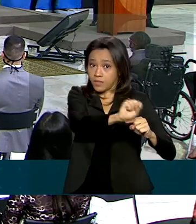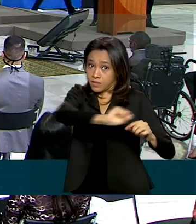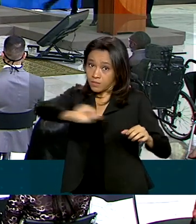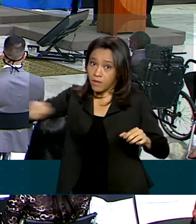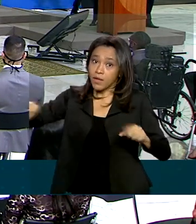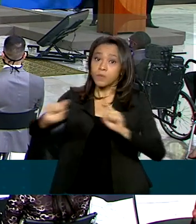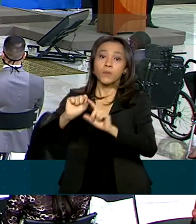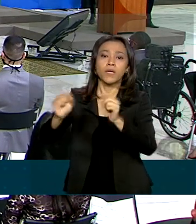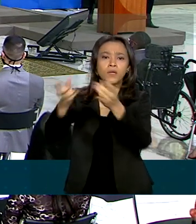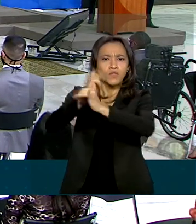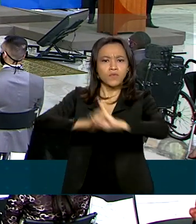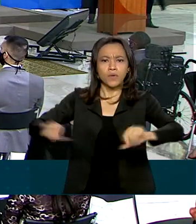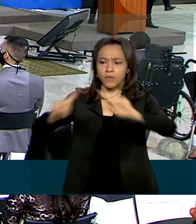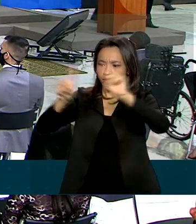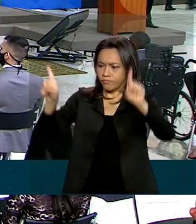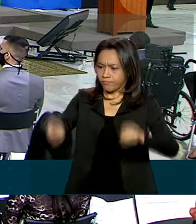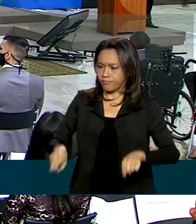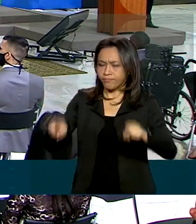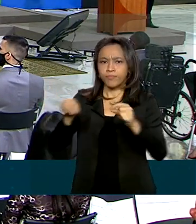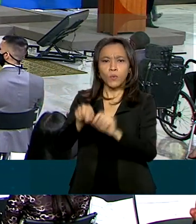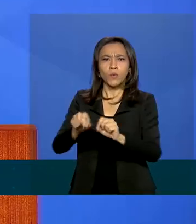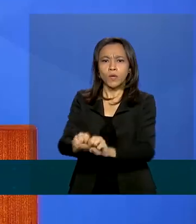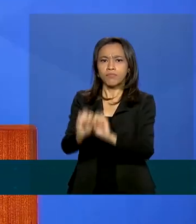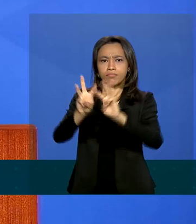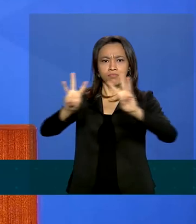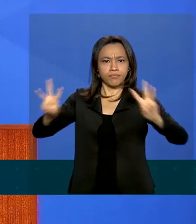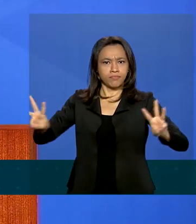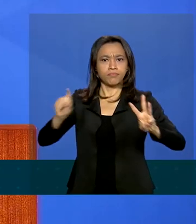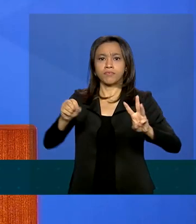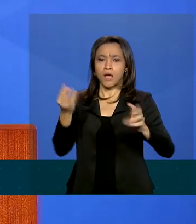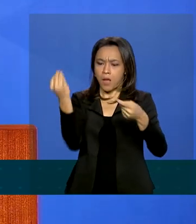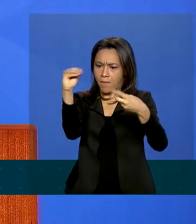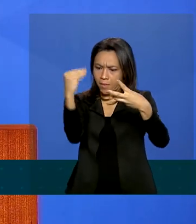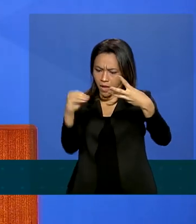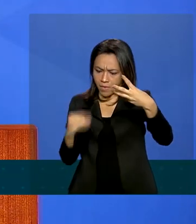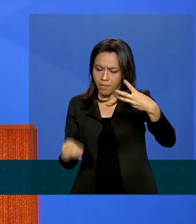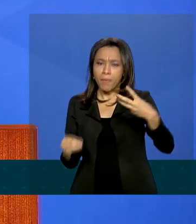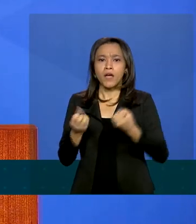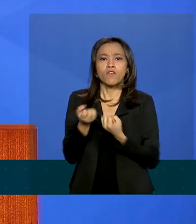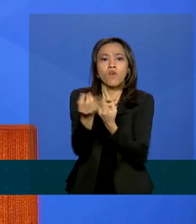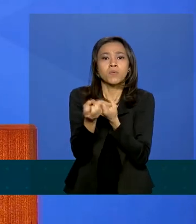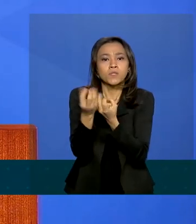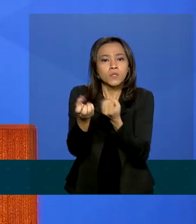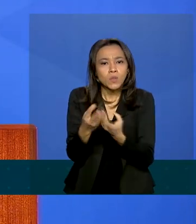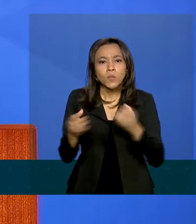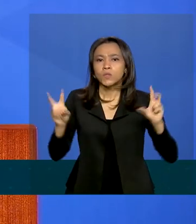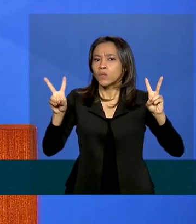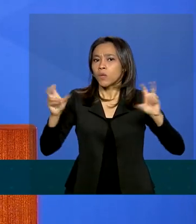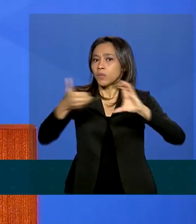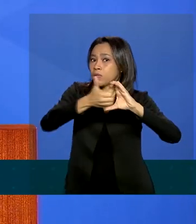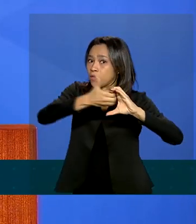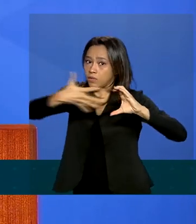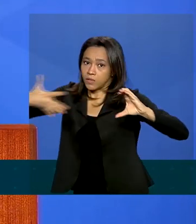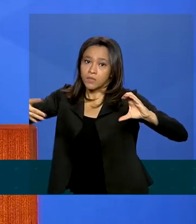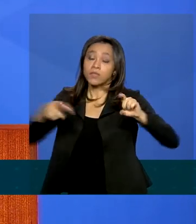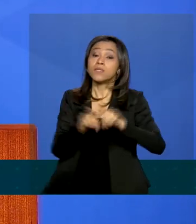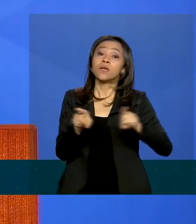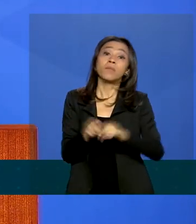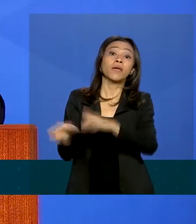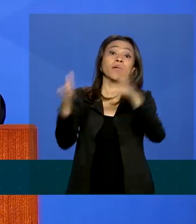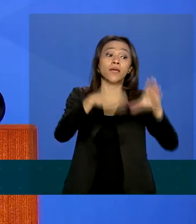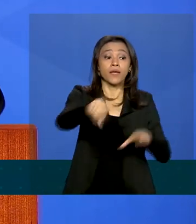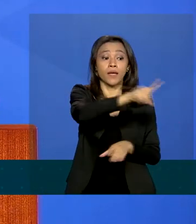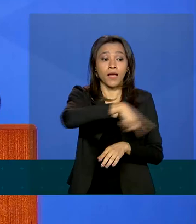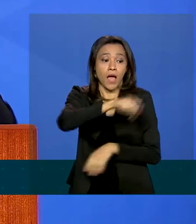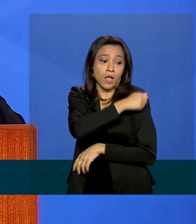lançamento de uma plataforma para registro de dados sobre doenças raras e também um sistema unificado sobre estudantes